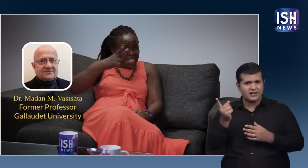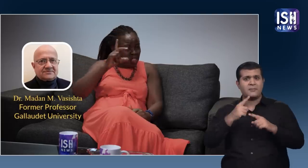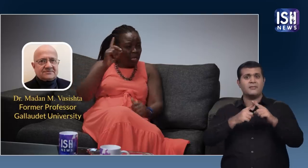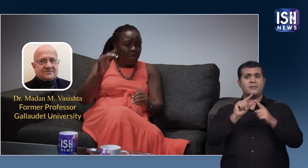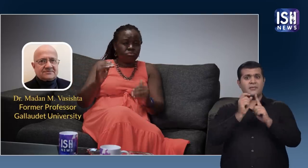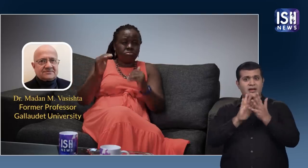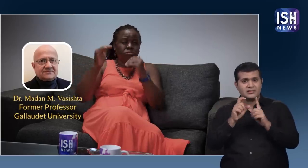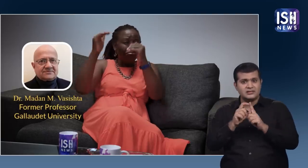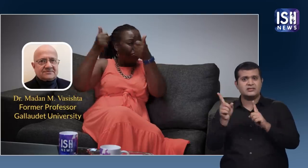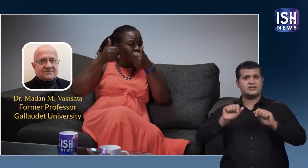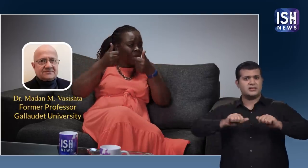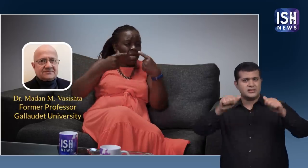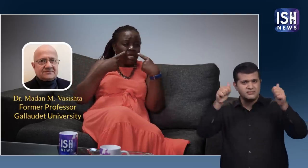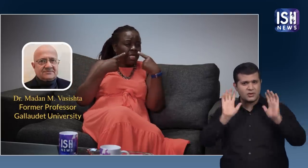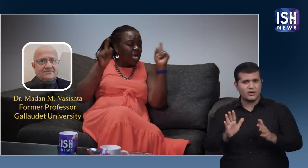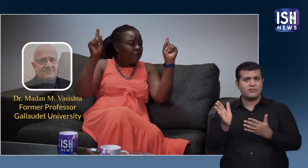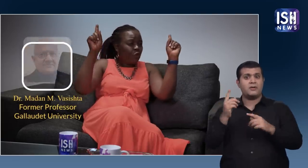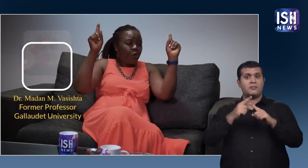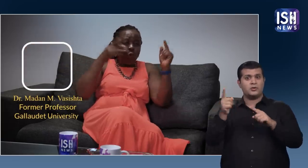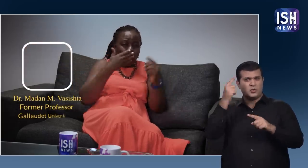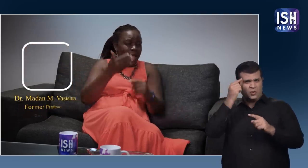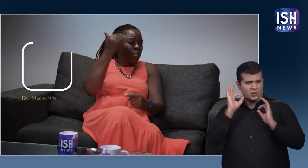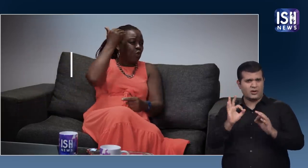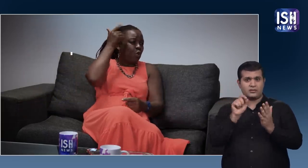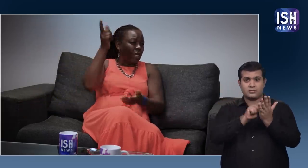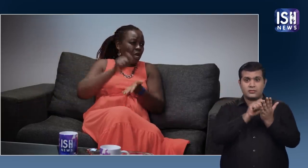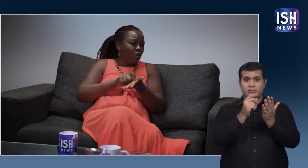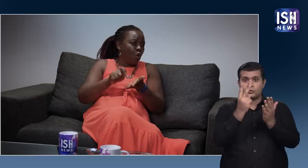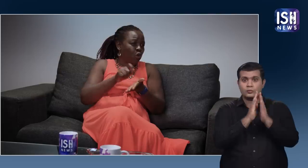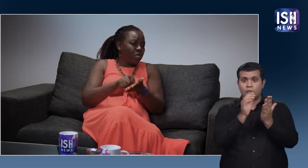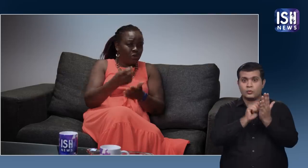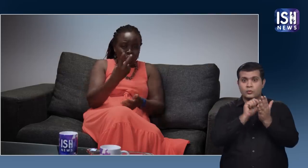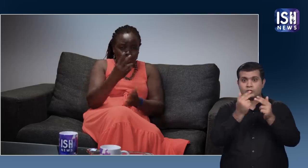बेहत सफल है वे दो पुस्तकों के प्रसिद्ध लेखक है